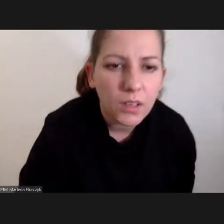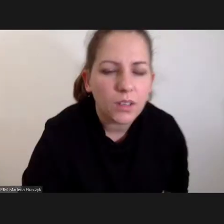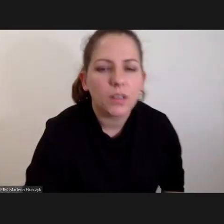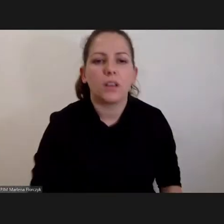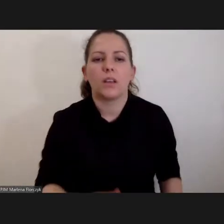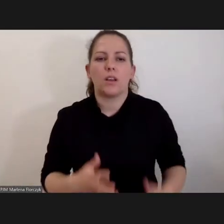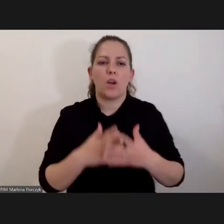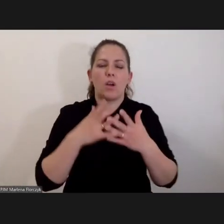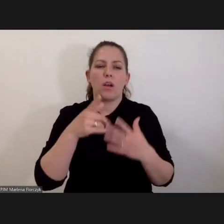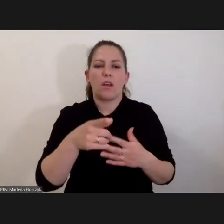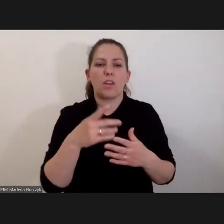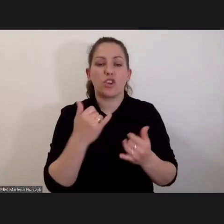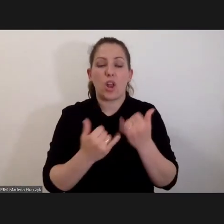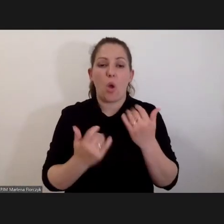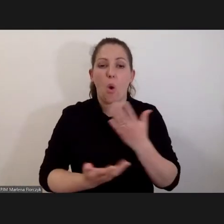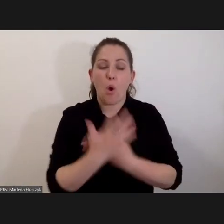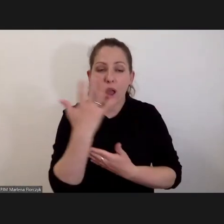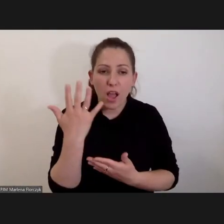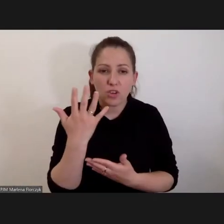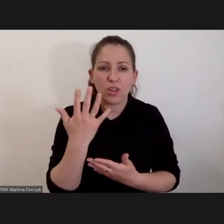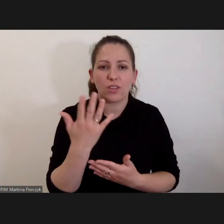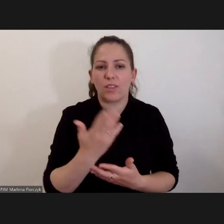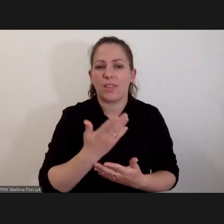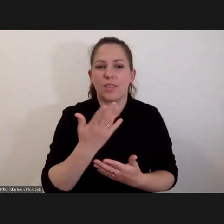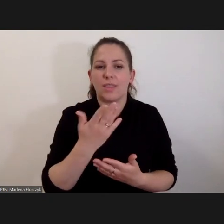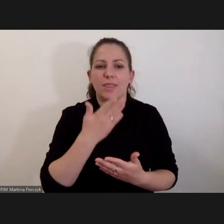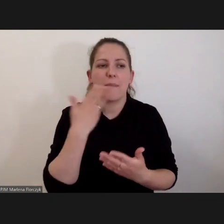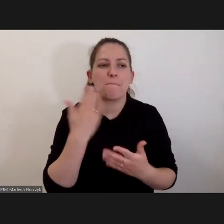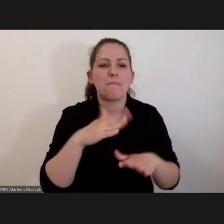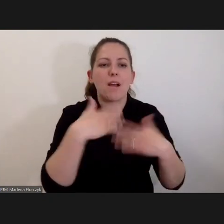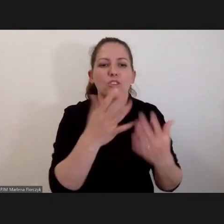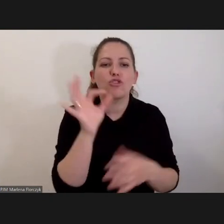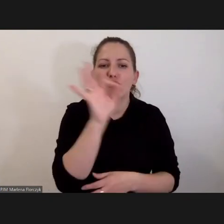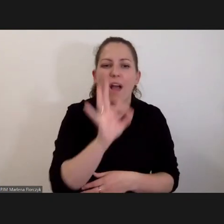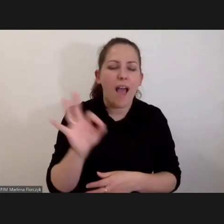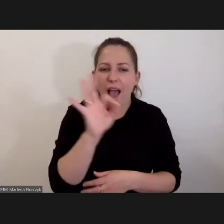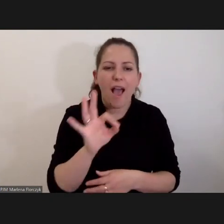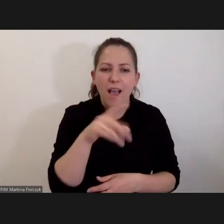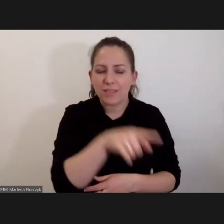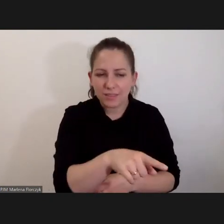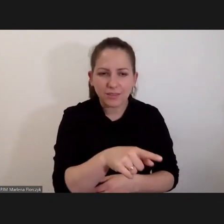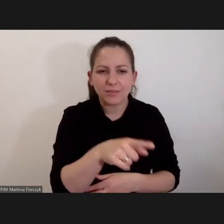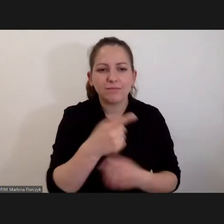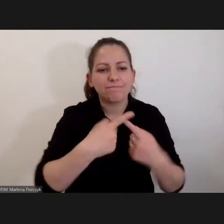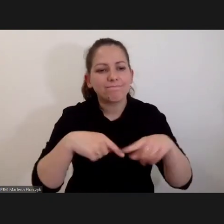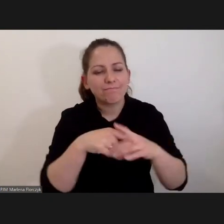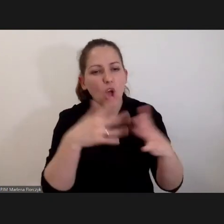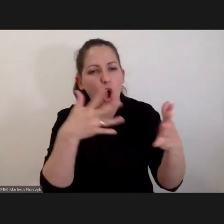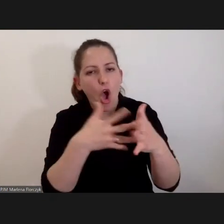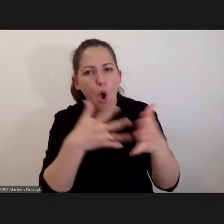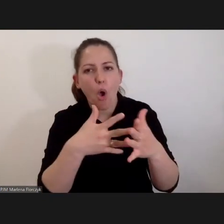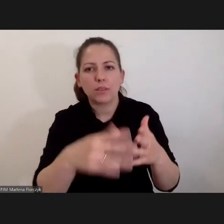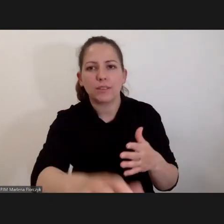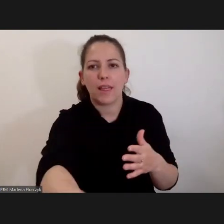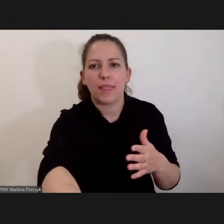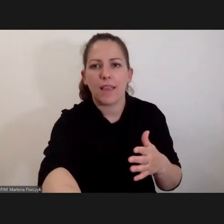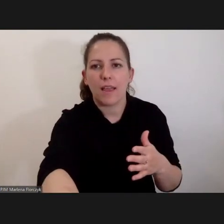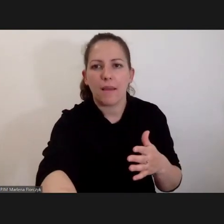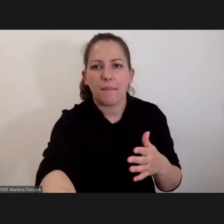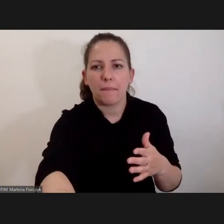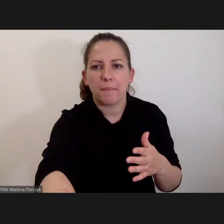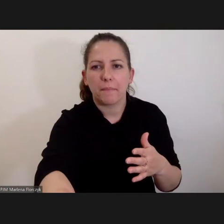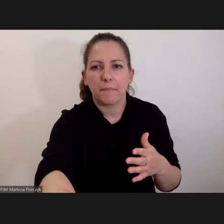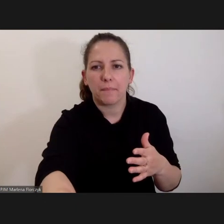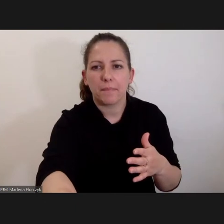przykład okaże, że nie dano szans sądowi odwoławczemu na dokonanie oceny, czy dowód jest dopuszczalny, czy nie. Ze względów prawnych.